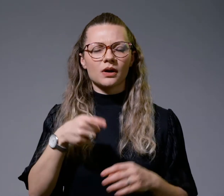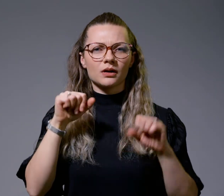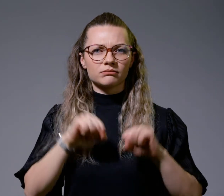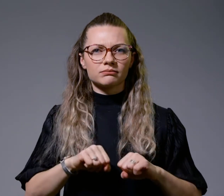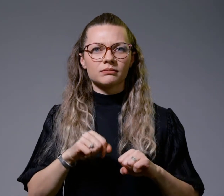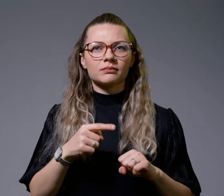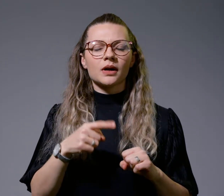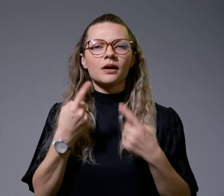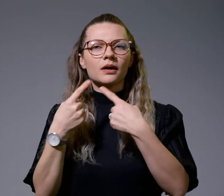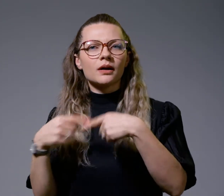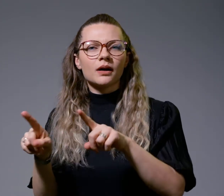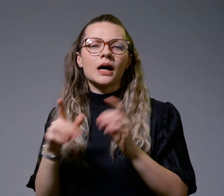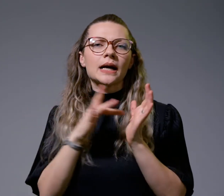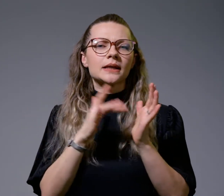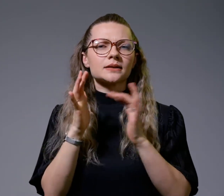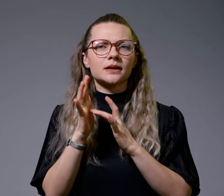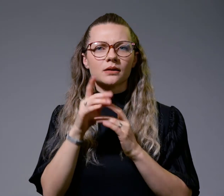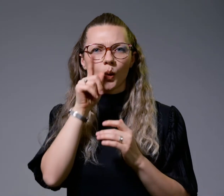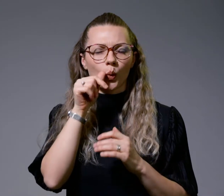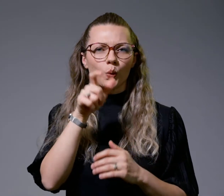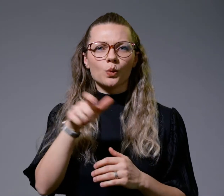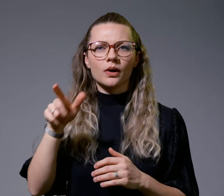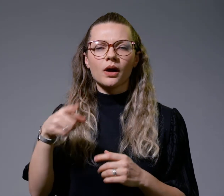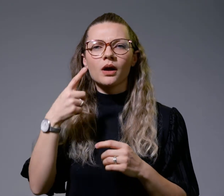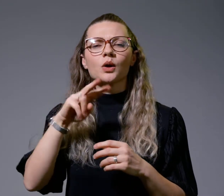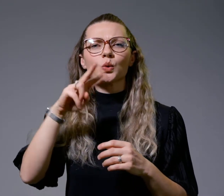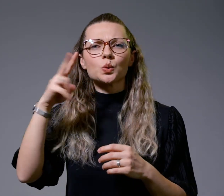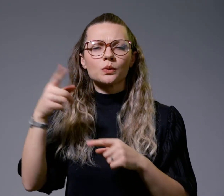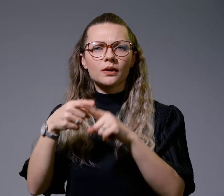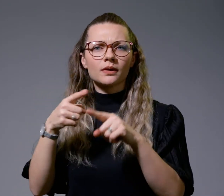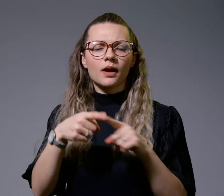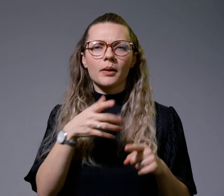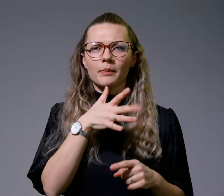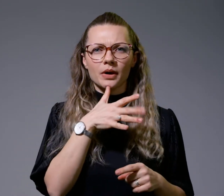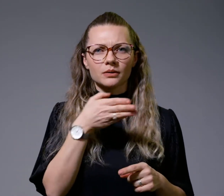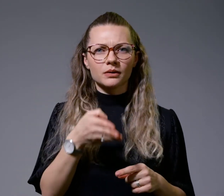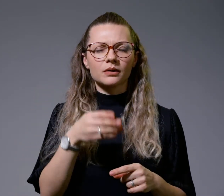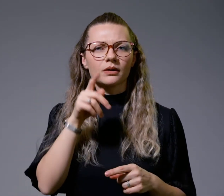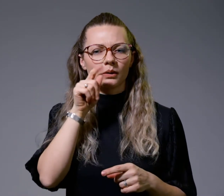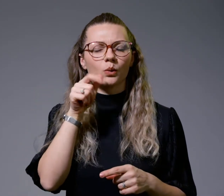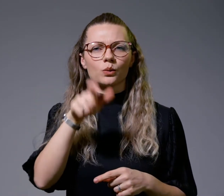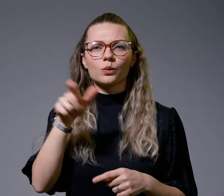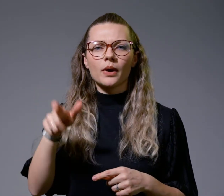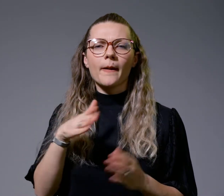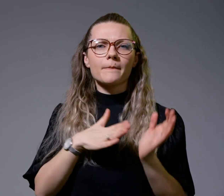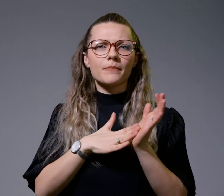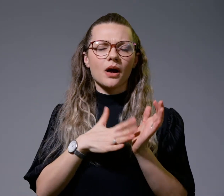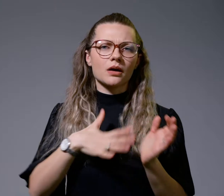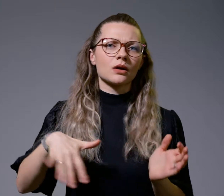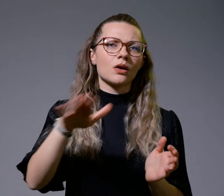христијанското население, од другите делови од Македонија, населението во Мариово било слободно